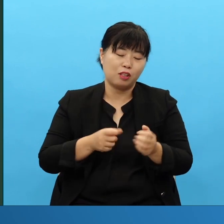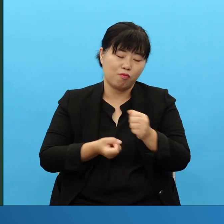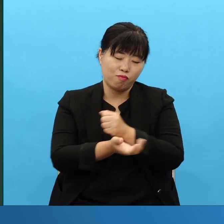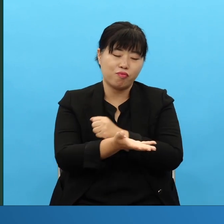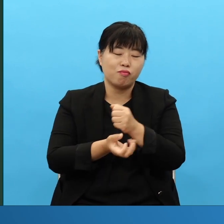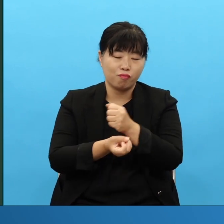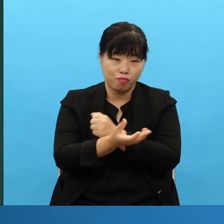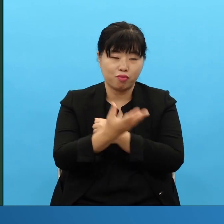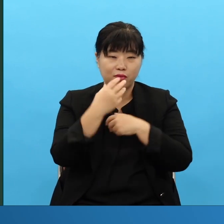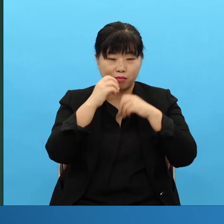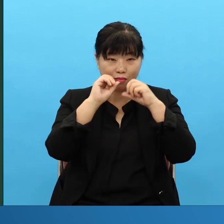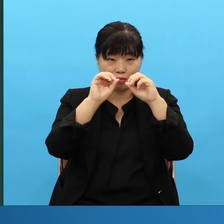救过大